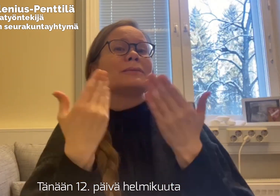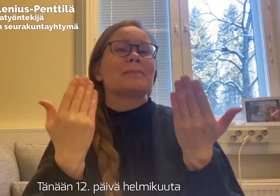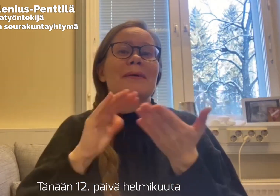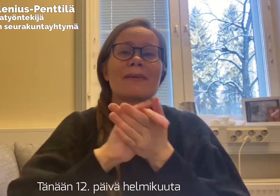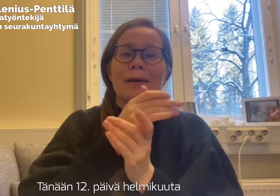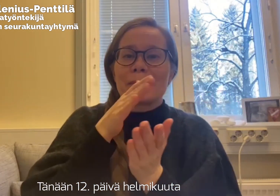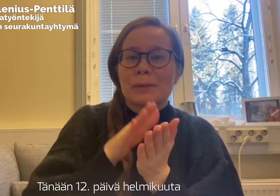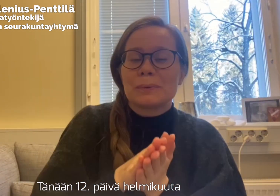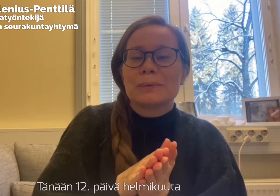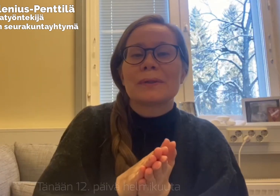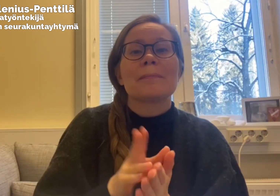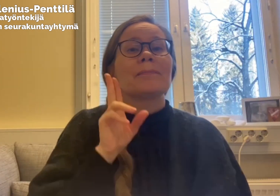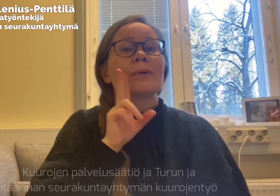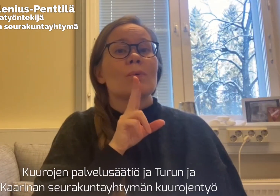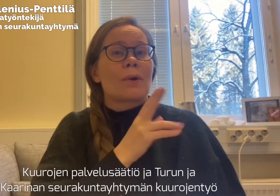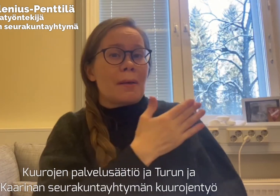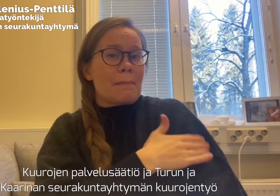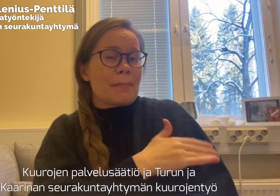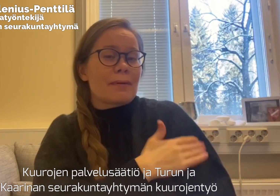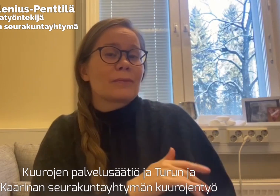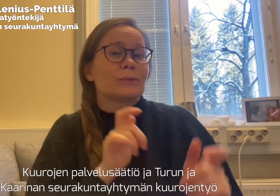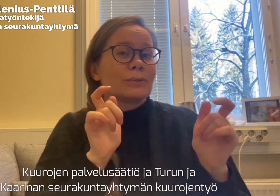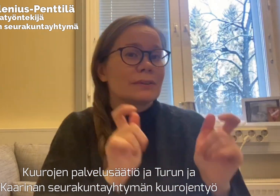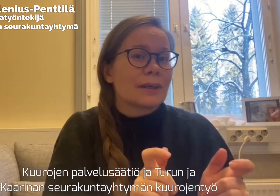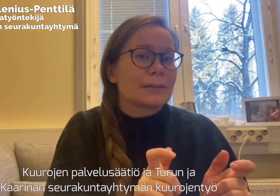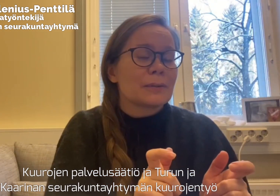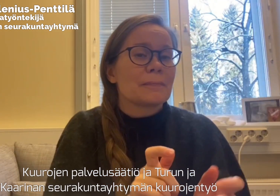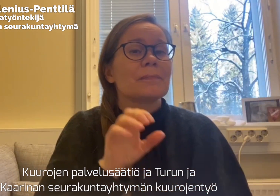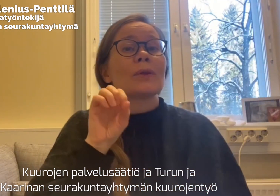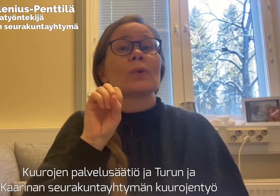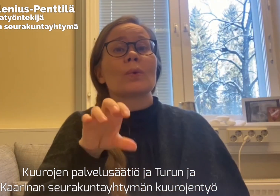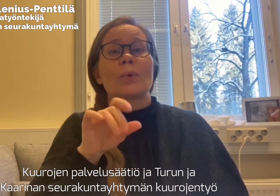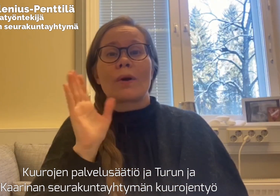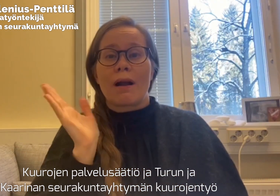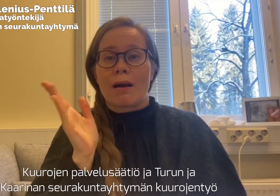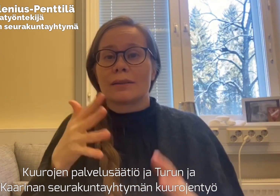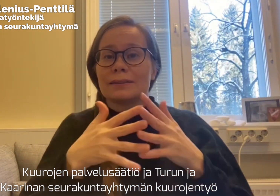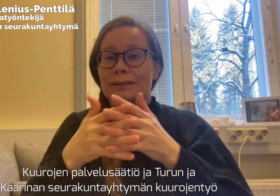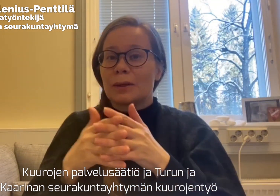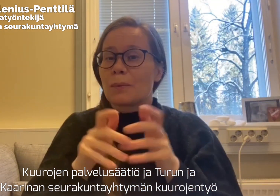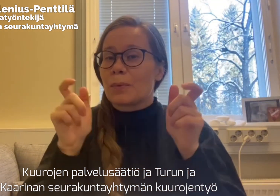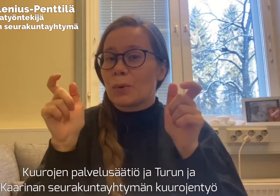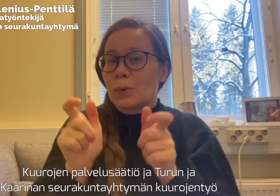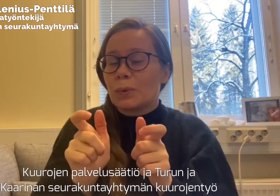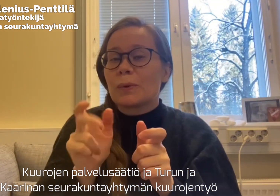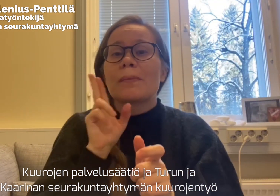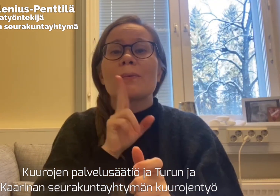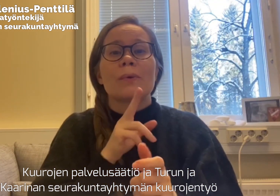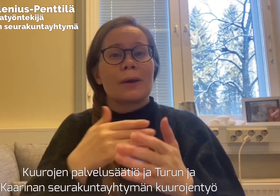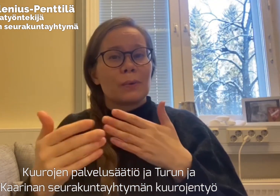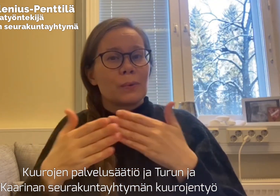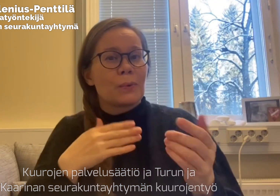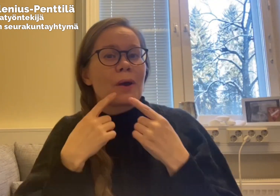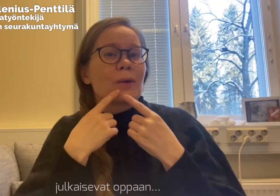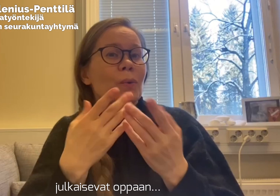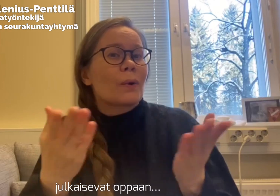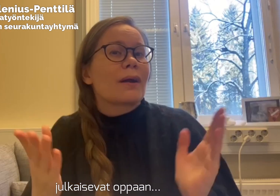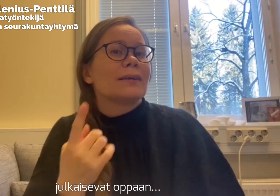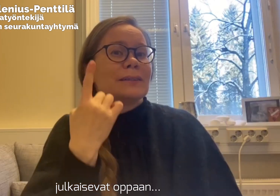Tänään, 12. päivänä helmikuuta, Kuurojen palvelusäätiö ja Turun ja Kaarinan seurakuntayhtymän Kuurojen työ